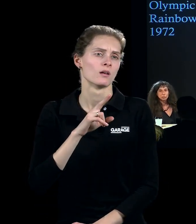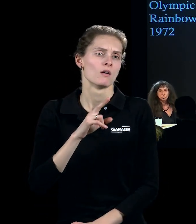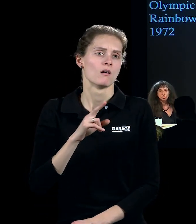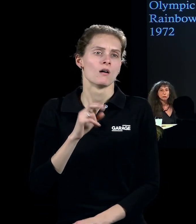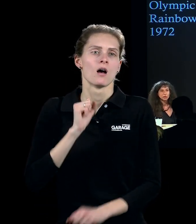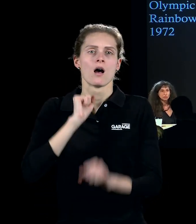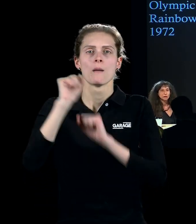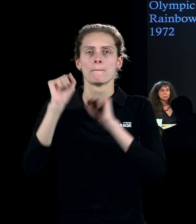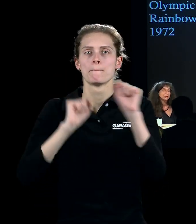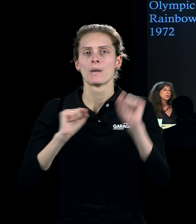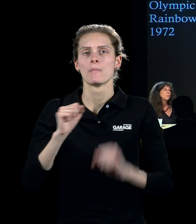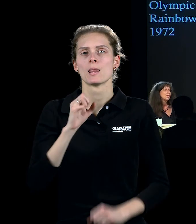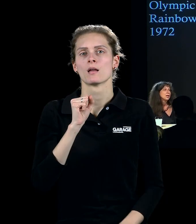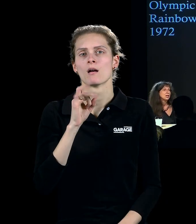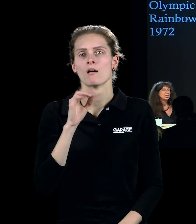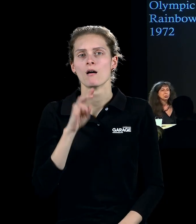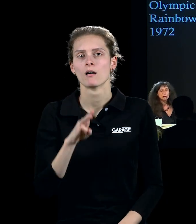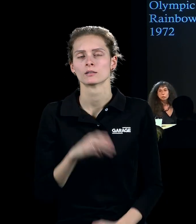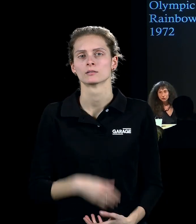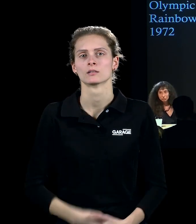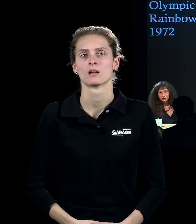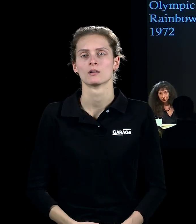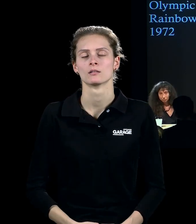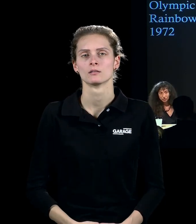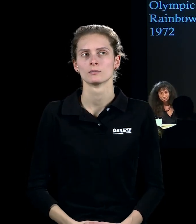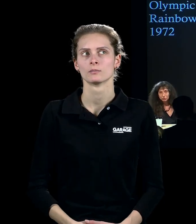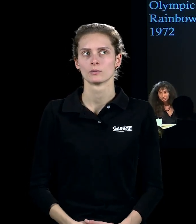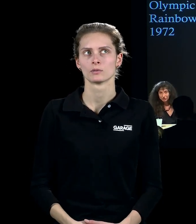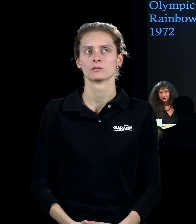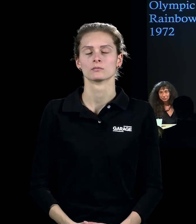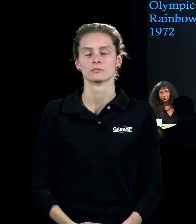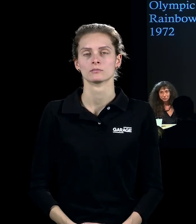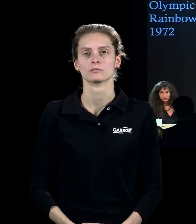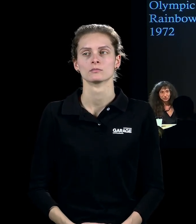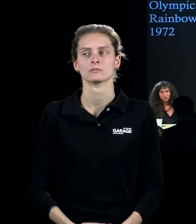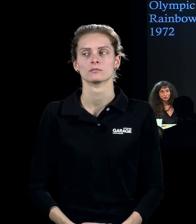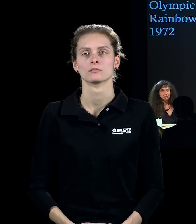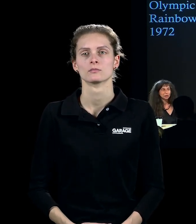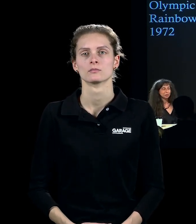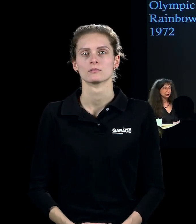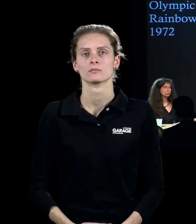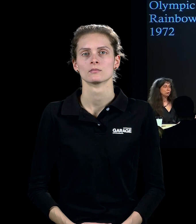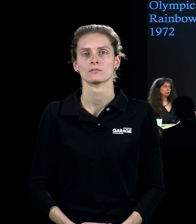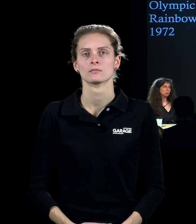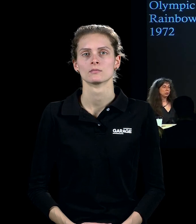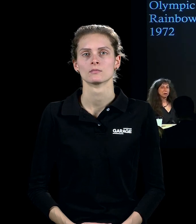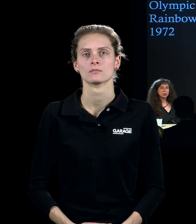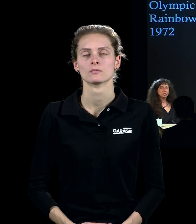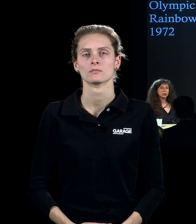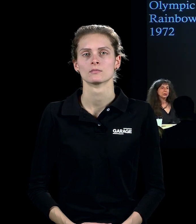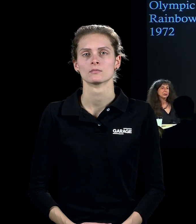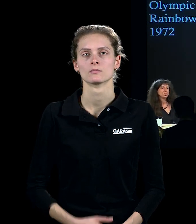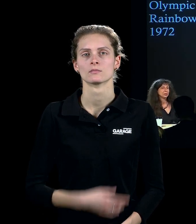требует массовые события, которые воспринимались как массовые праздники в Соединённых Штатах. Поэтому ему